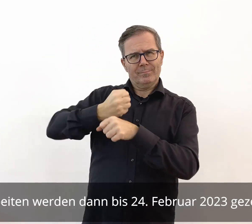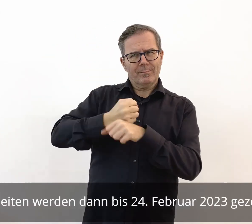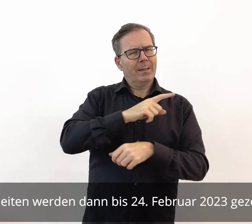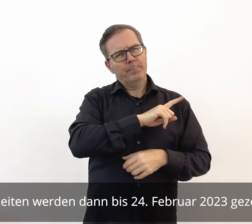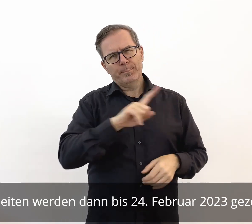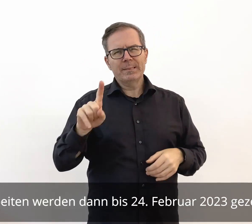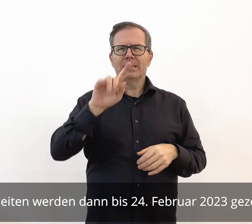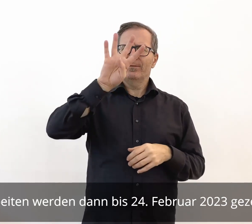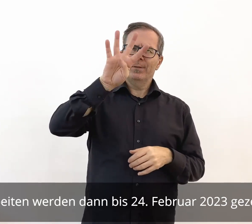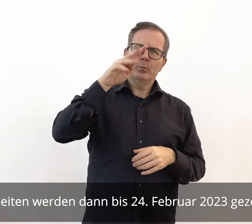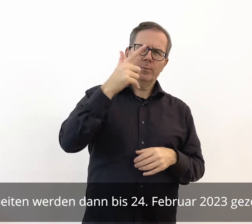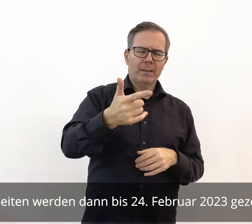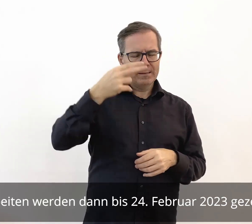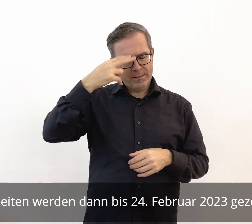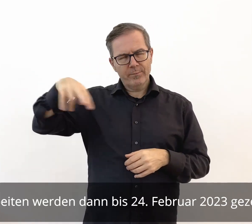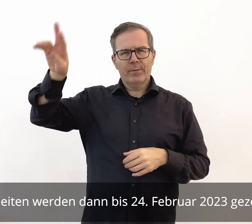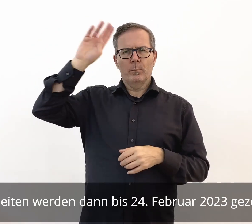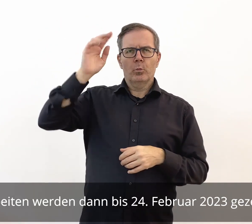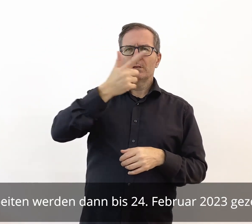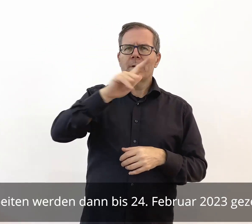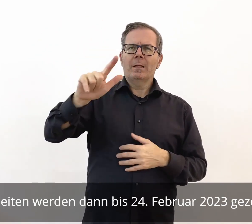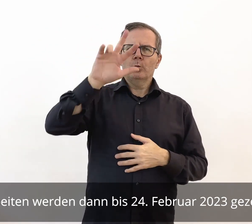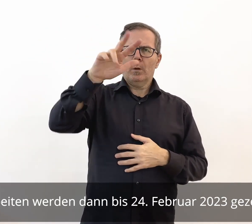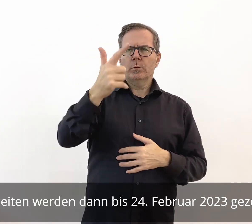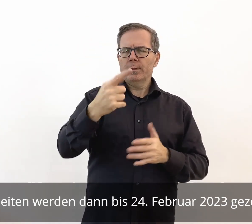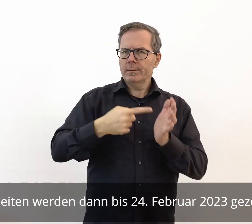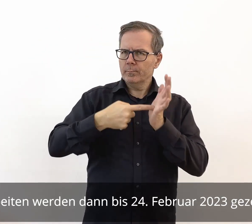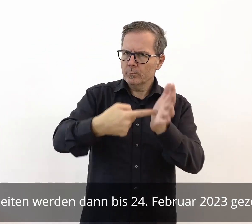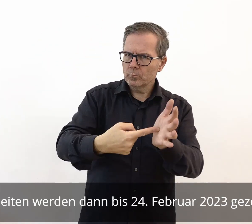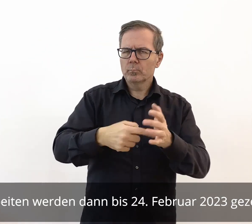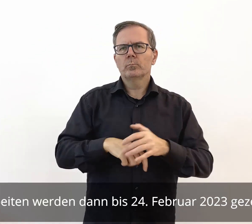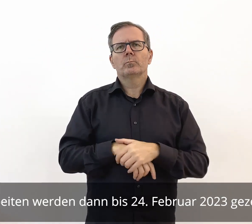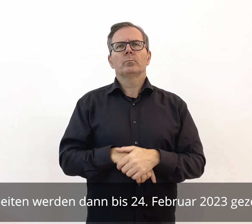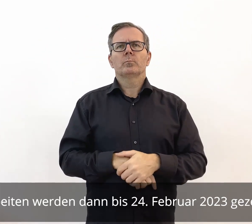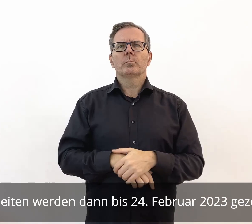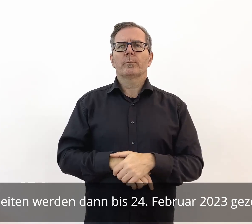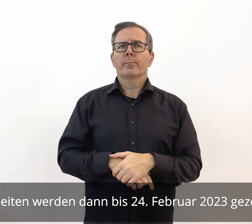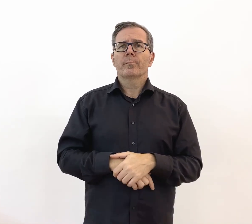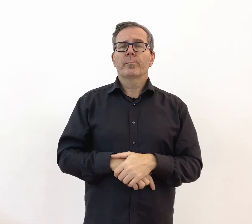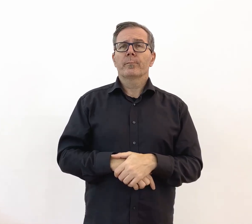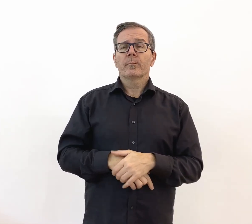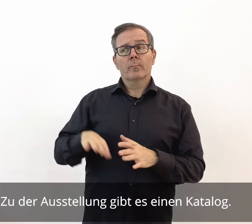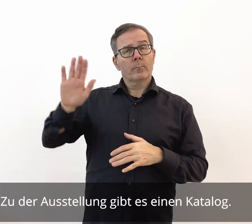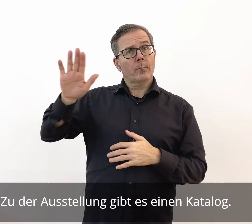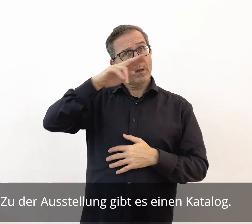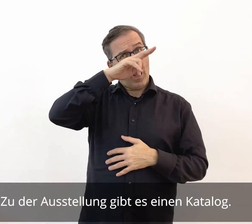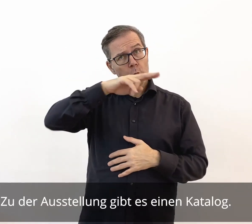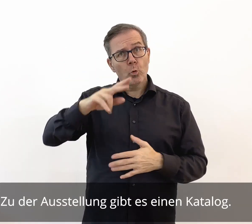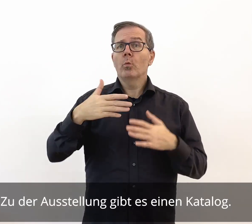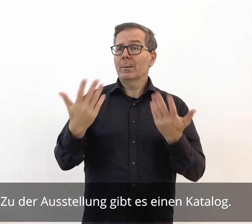Arbeiten werden dann bis 24. Februar 2023 gezeigt. Zu der Ausstellung